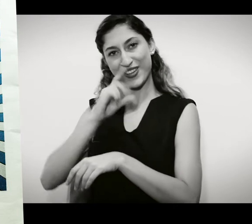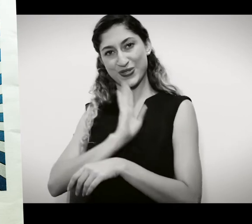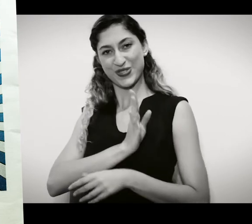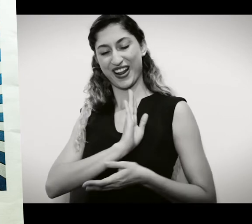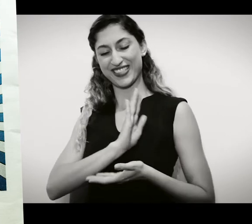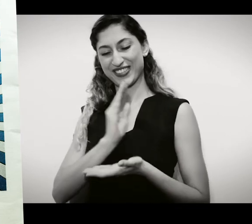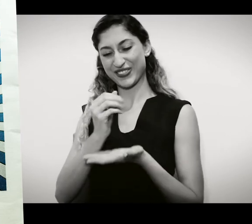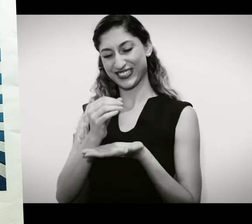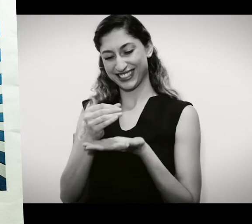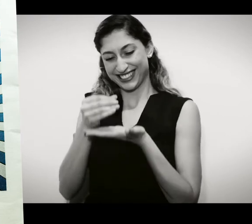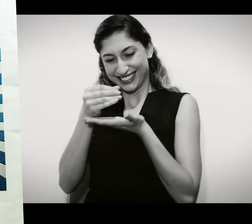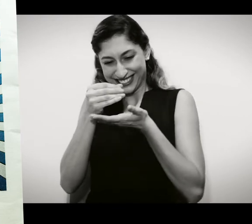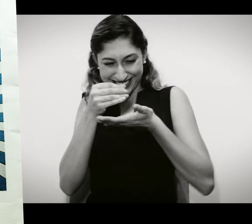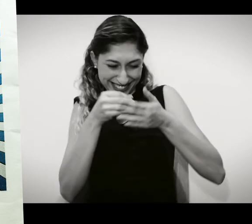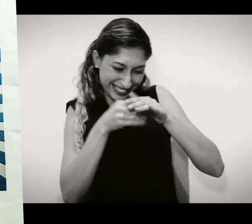amor.